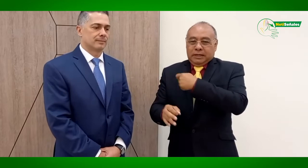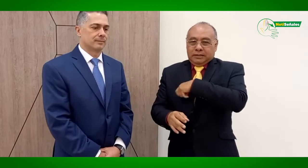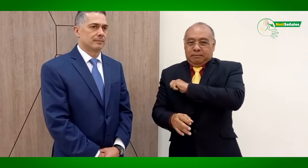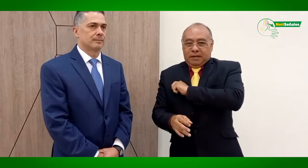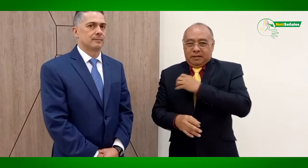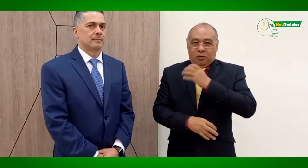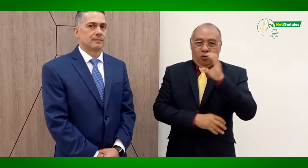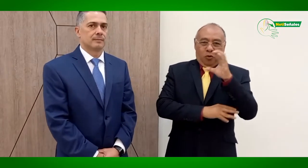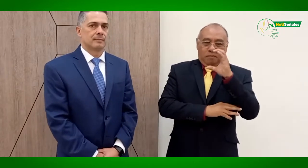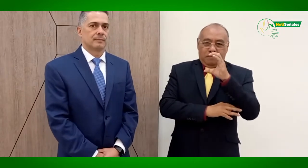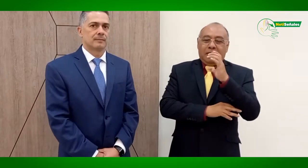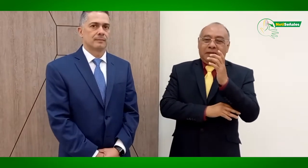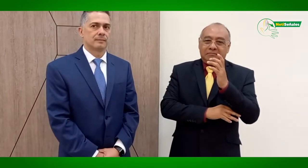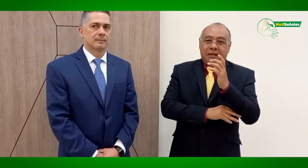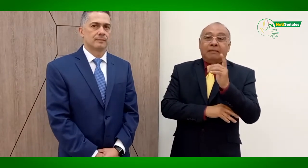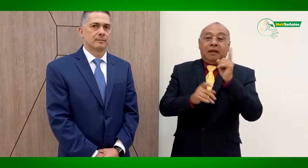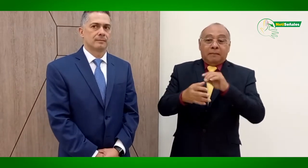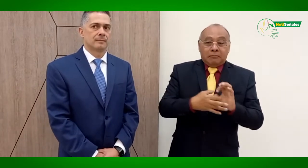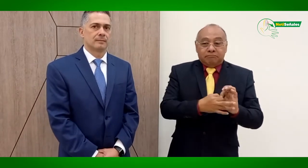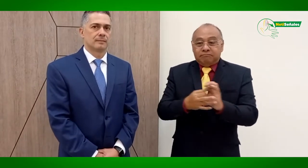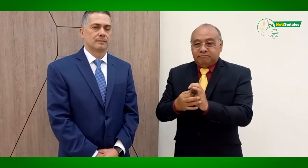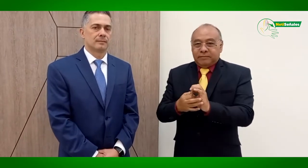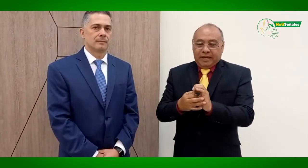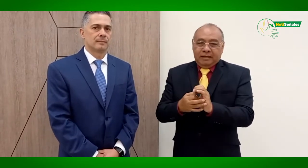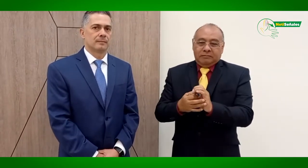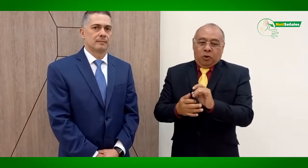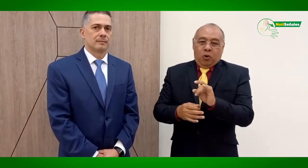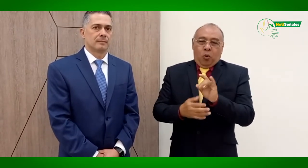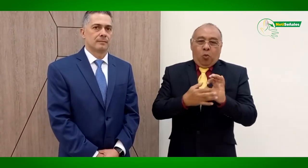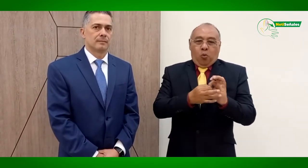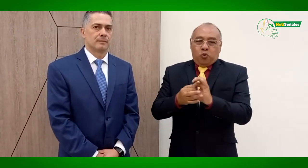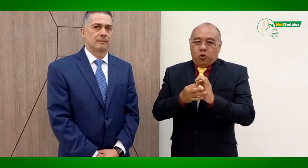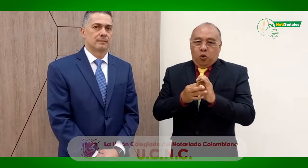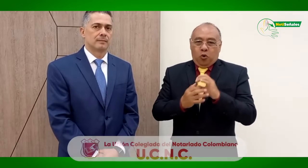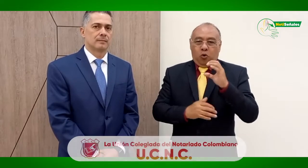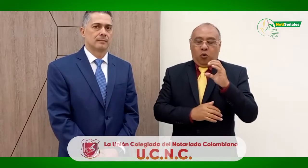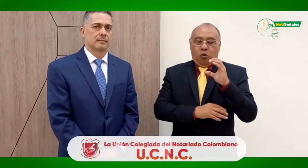Justicia y por el Ministerio de Justicia de España también, en alianza con la unión